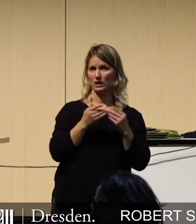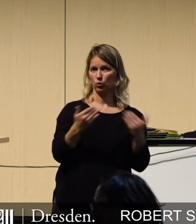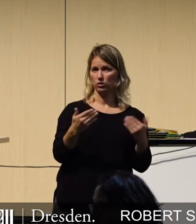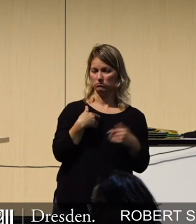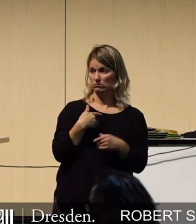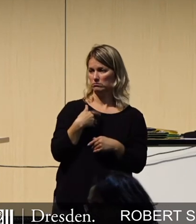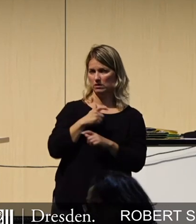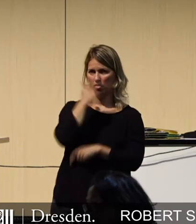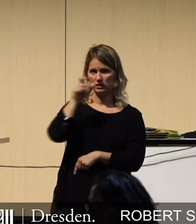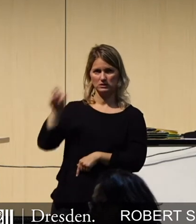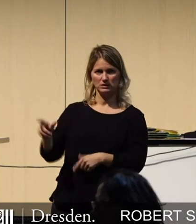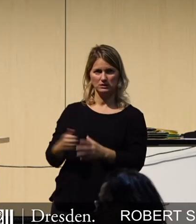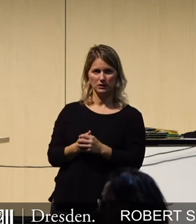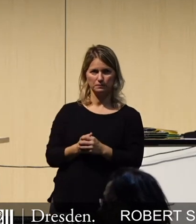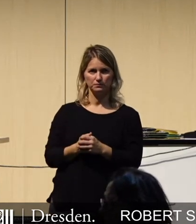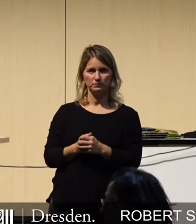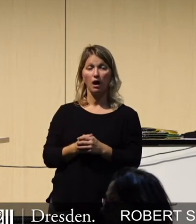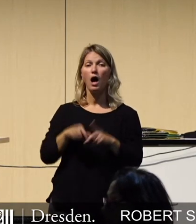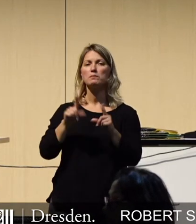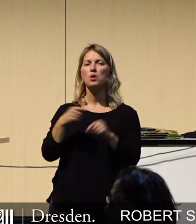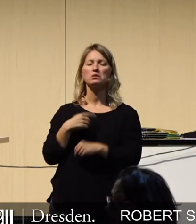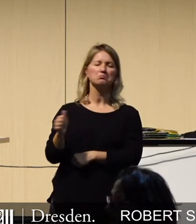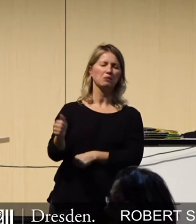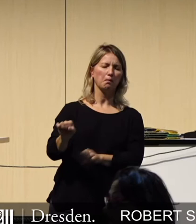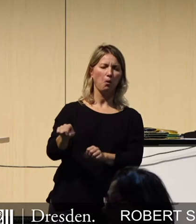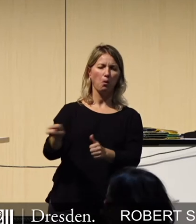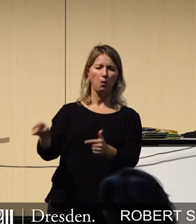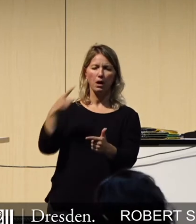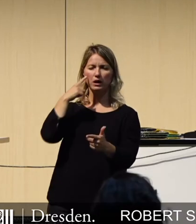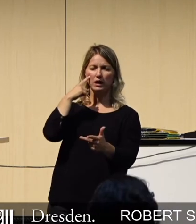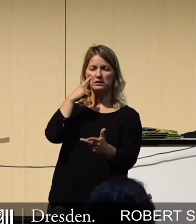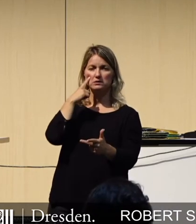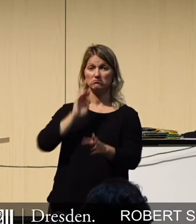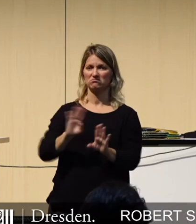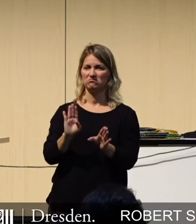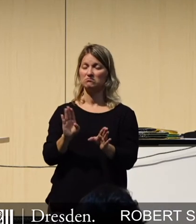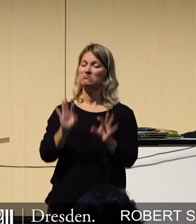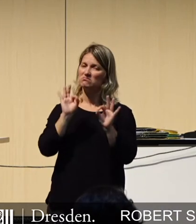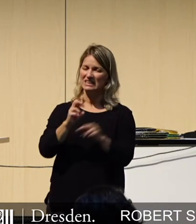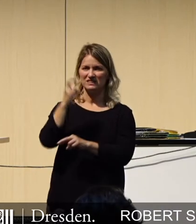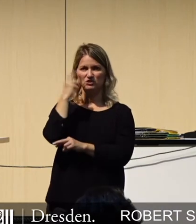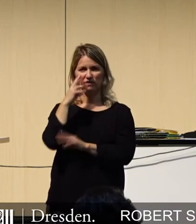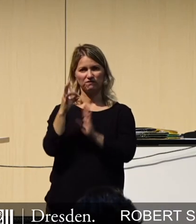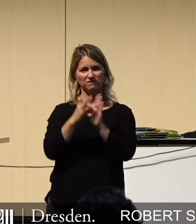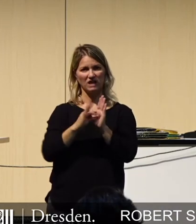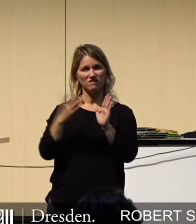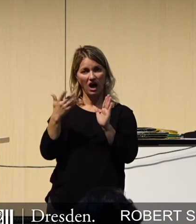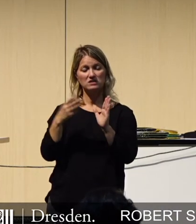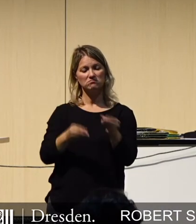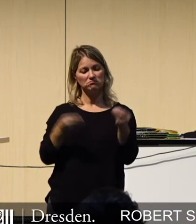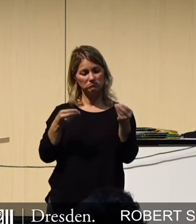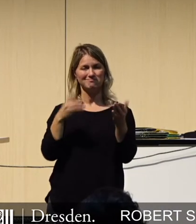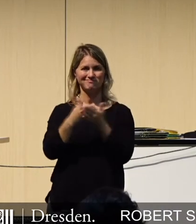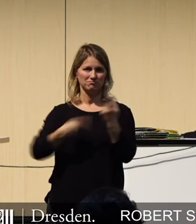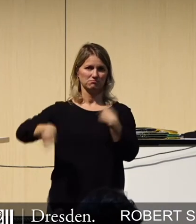Ich möchte jedoch, dass wir hier heute nicht wild spekulieren. Ich möchte, dass wir auf Basis wissenschaftlicher Fakten diskutieren. Aus diesem